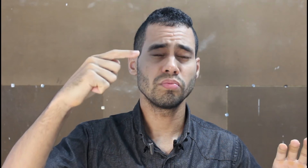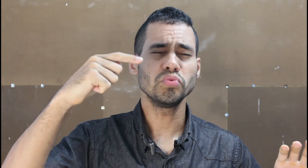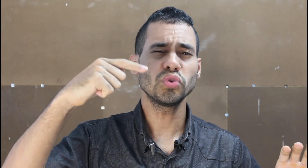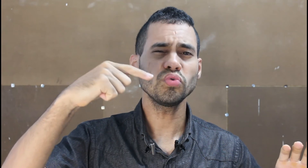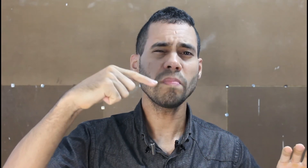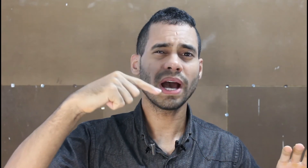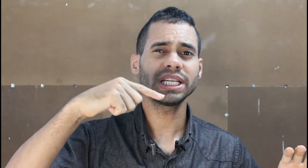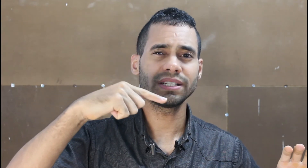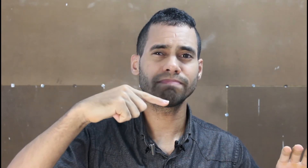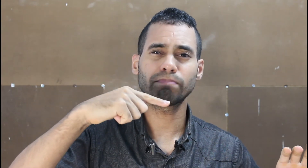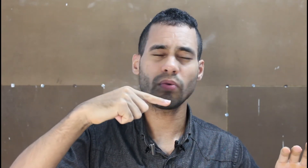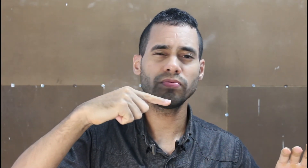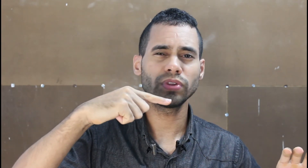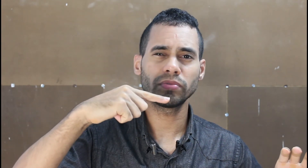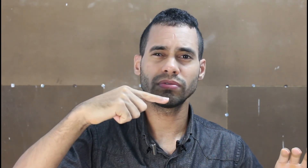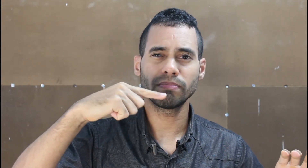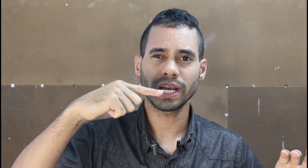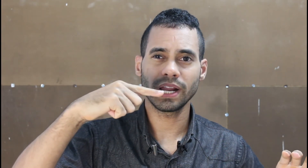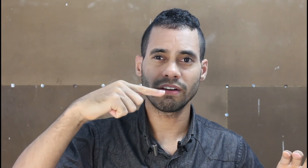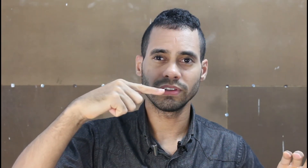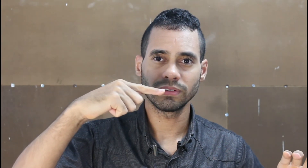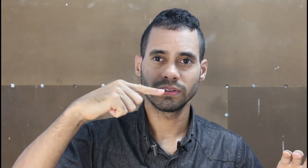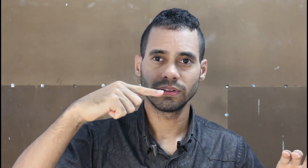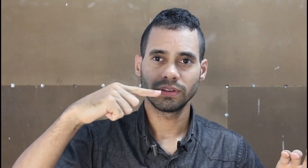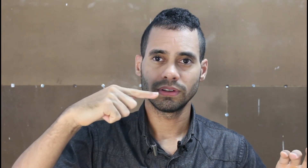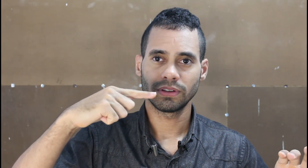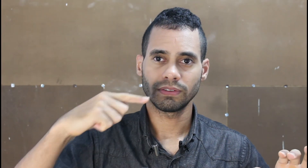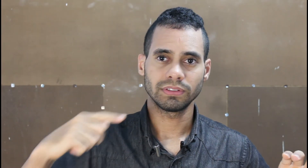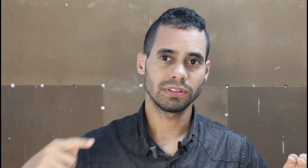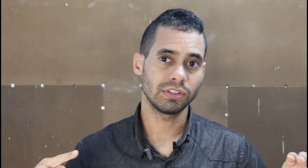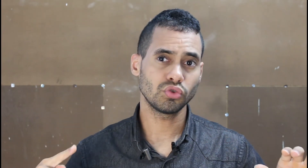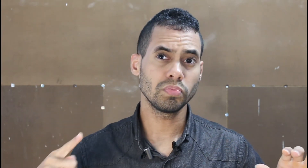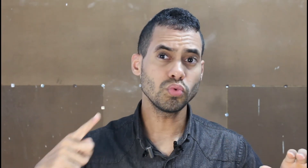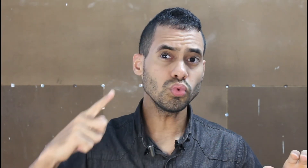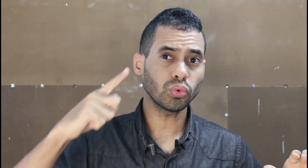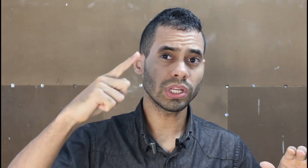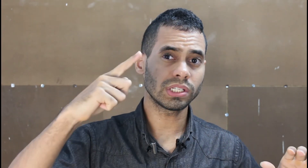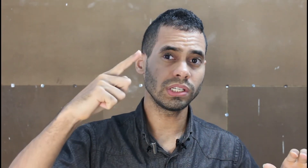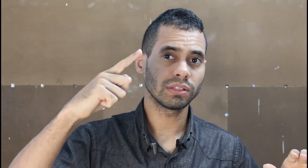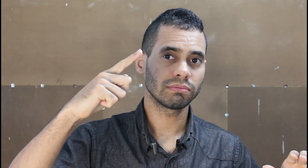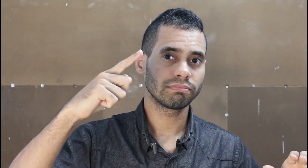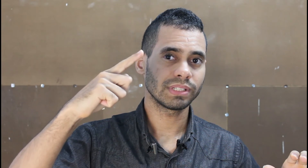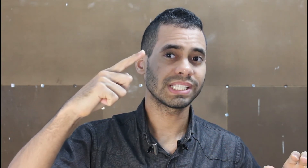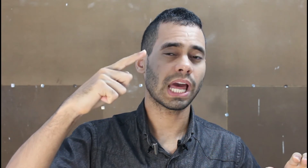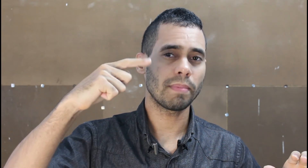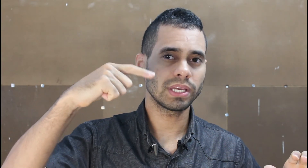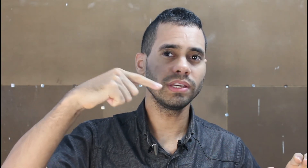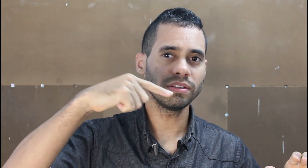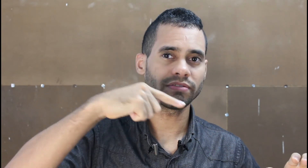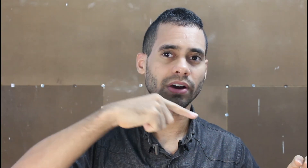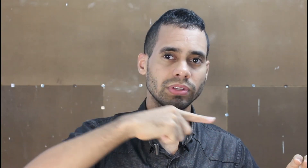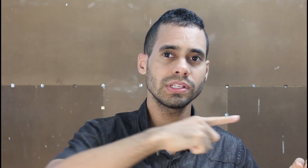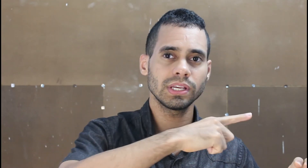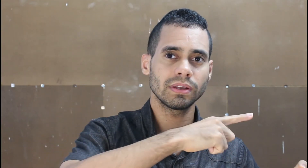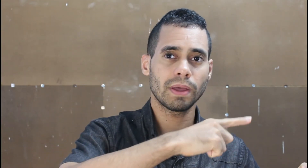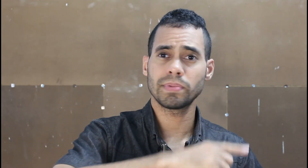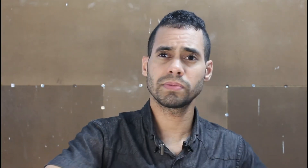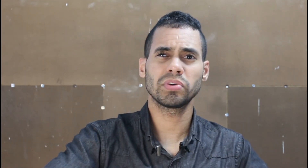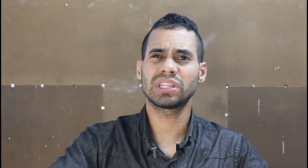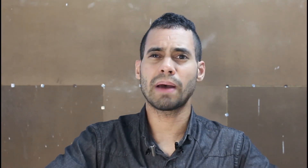muito mais profunda muito mais grave se subiu com tudo assim saiba que isso vai acontecer a empresa pode estar